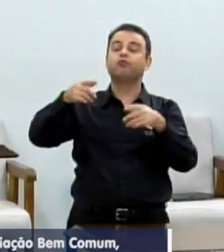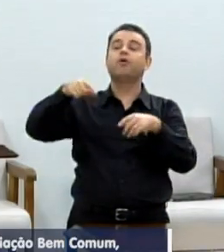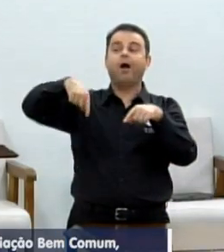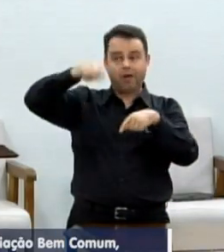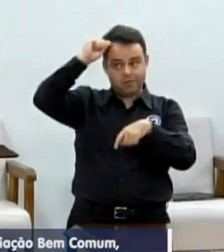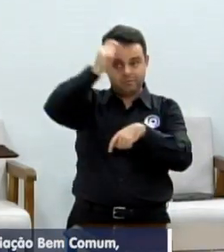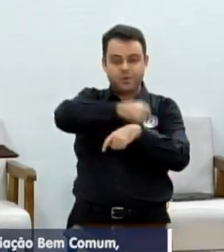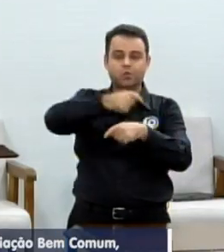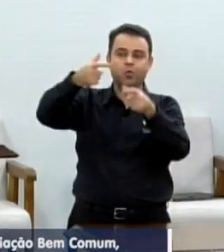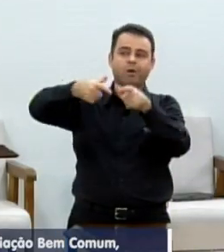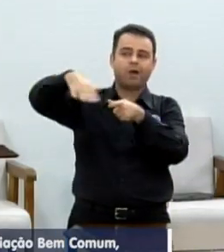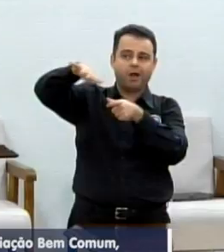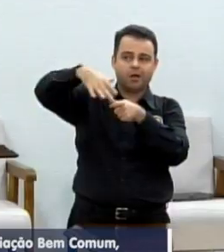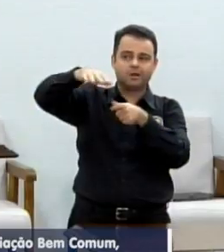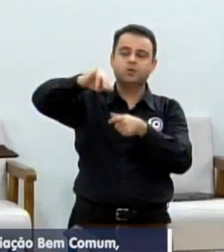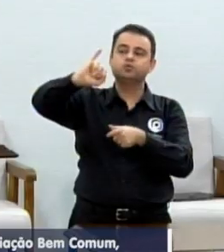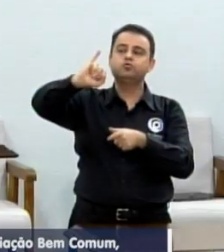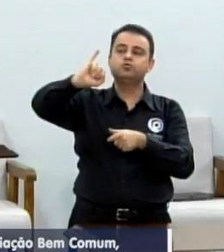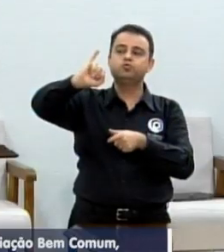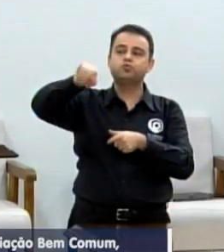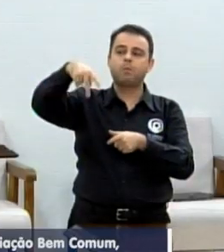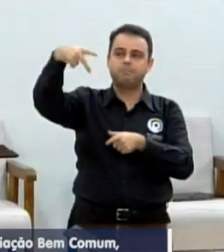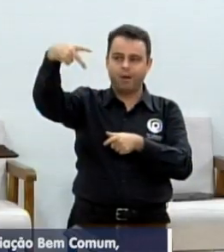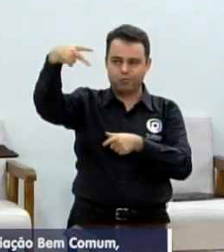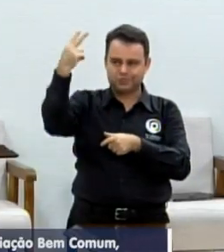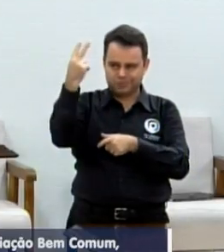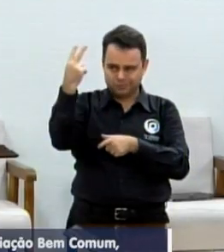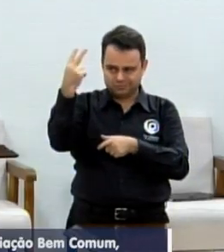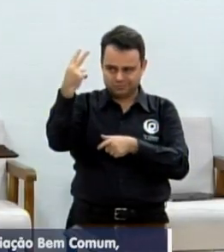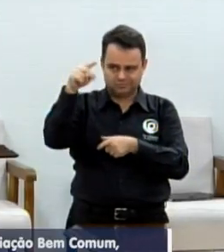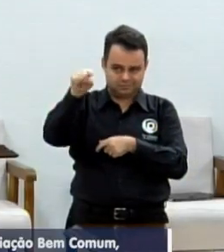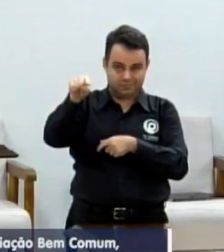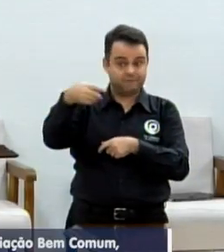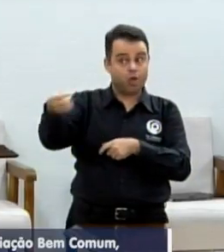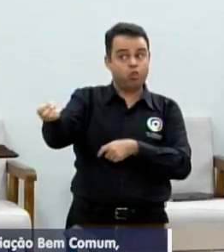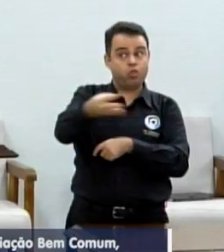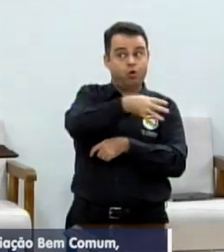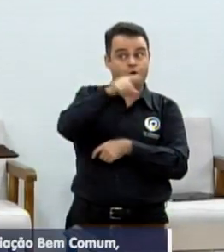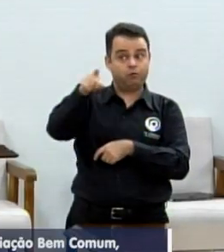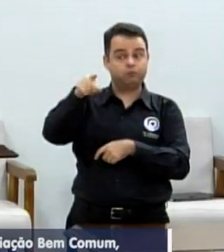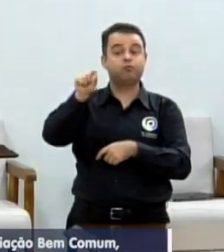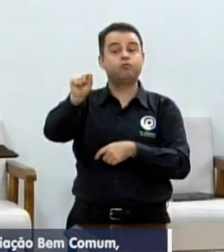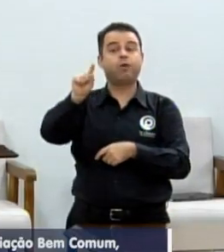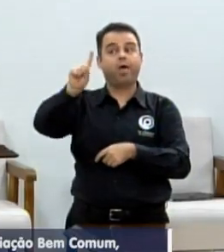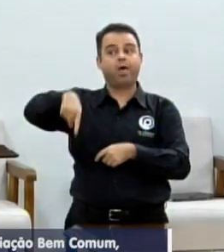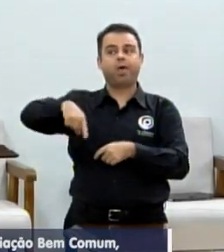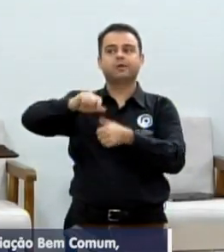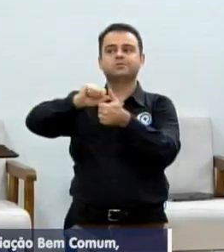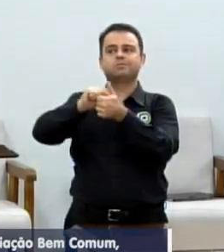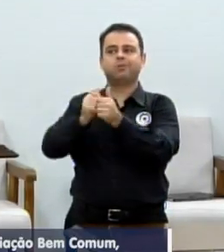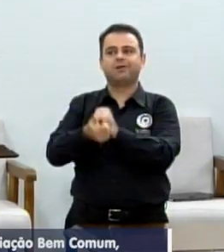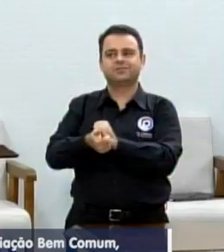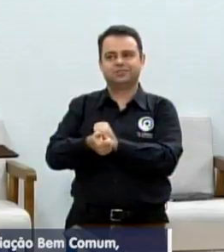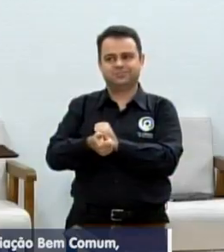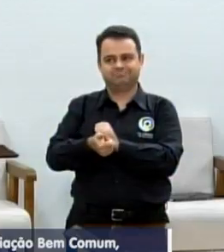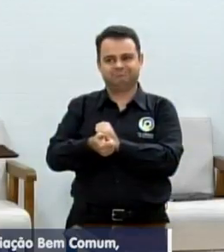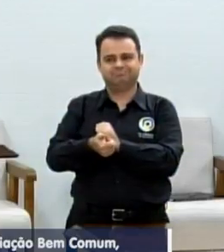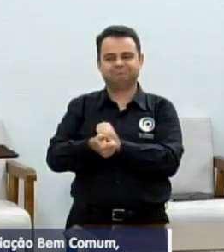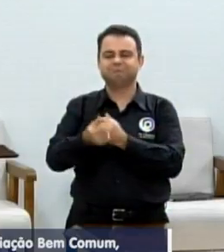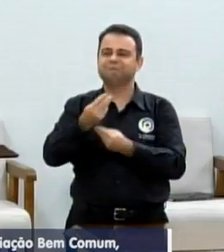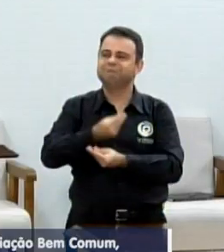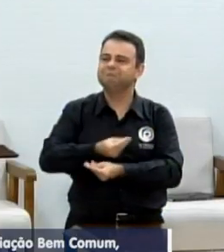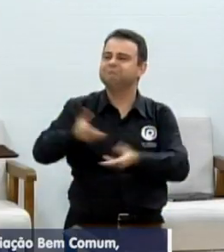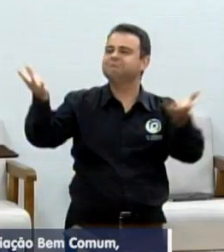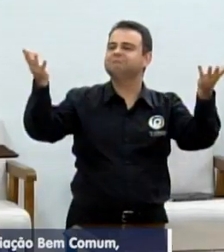nós estamos em negociação no espaço. onde nós vamos levar o esporte, onde nós vamos levar a